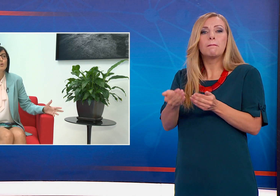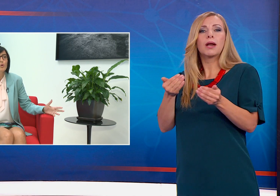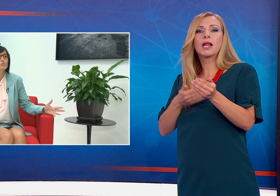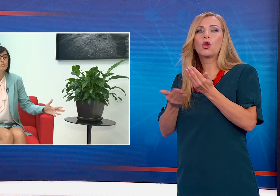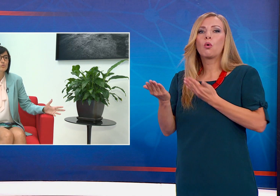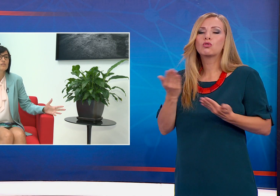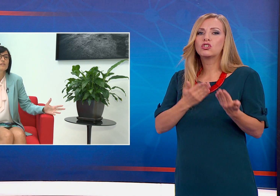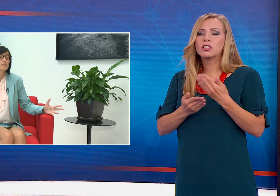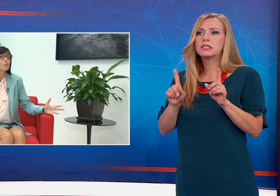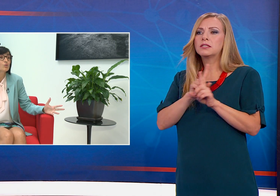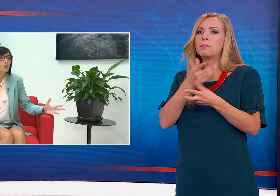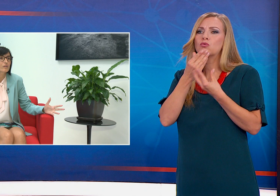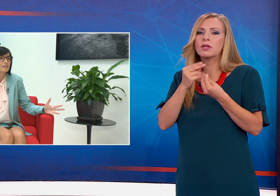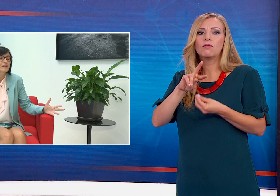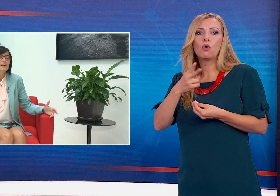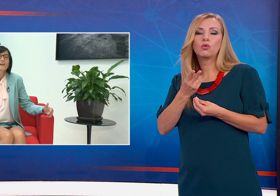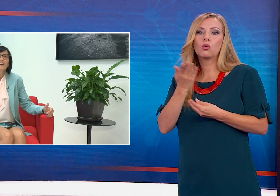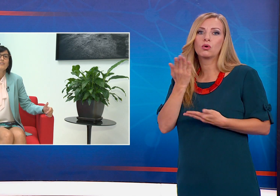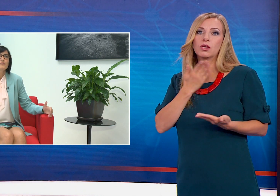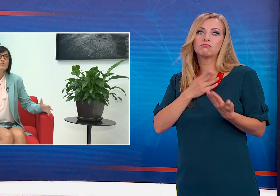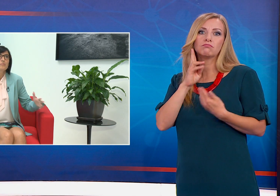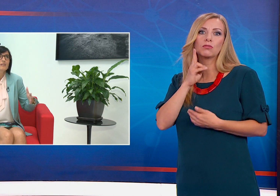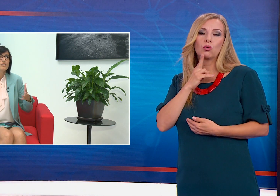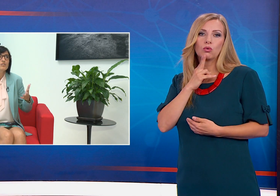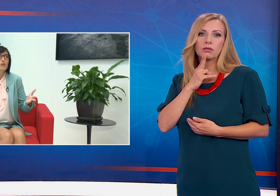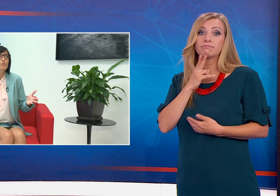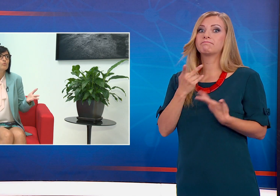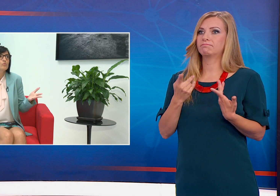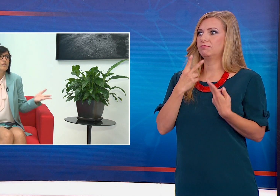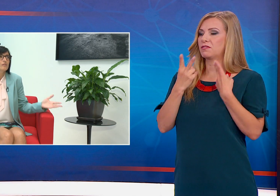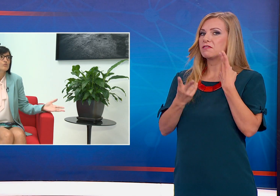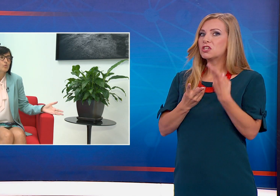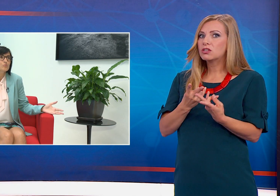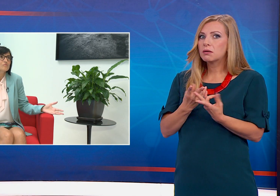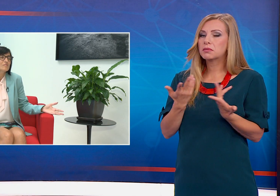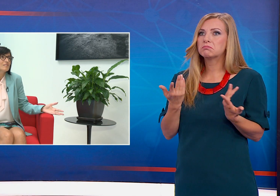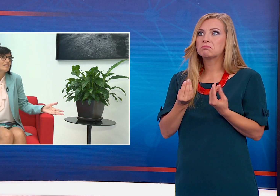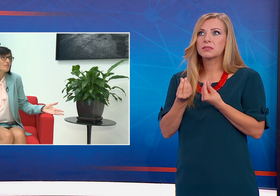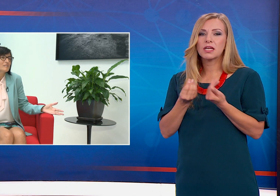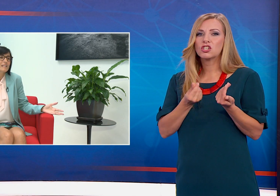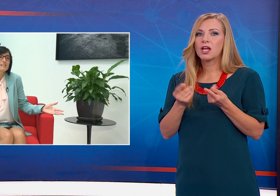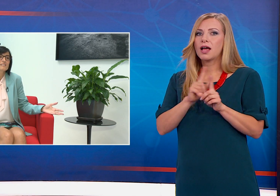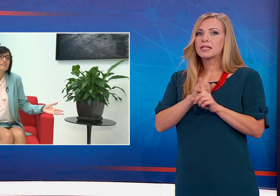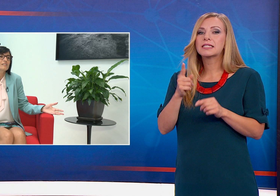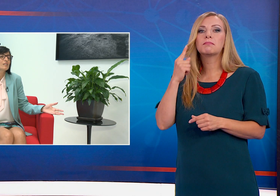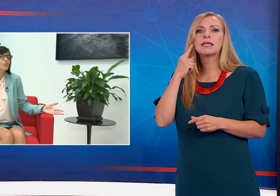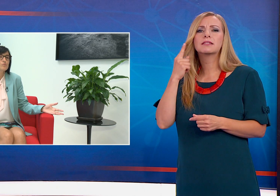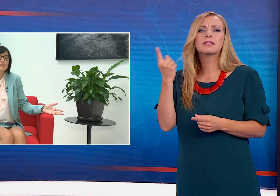до други глухи хора. Виждаме неща, които изобщо не сме знаели за тях, на какво са били